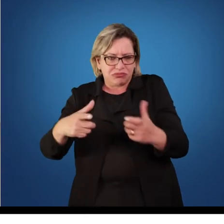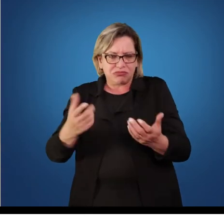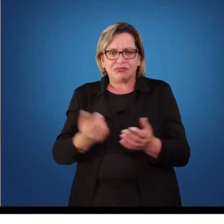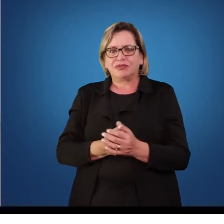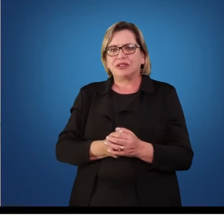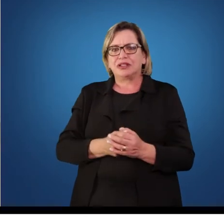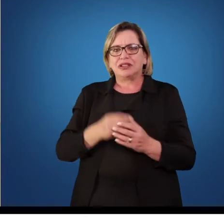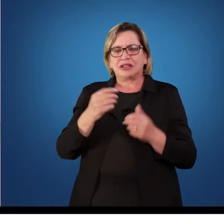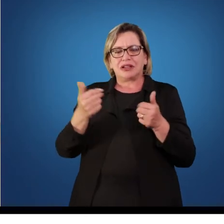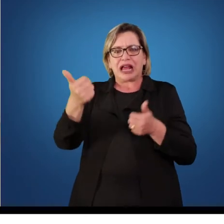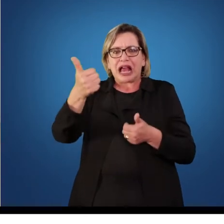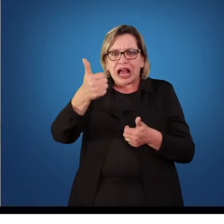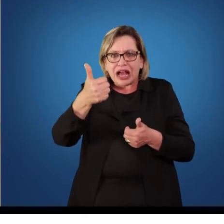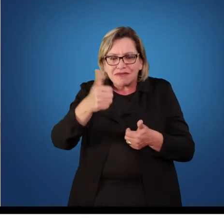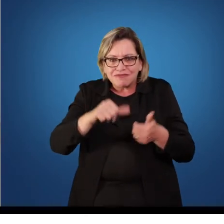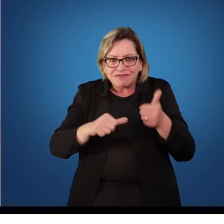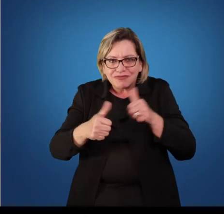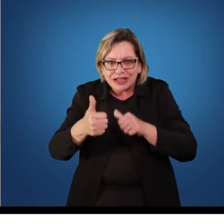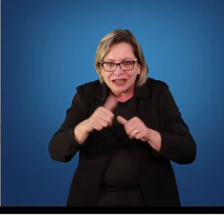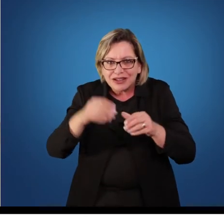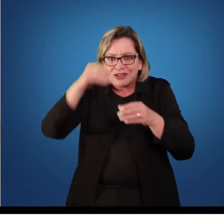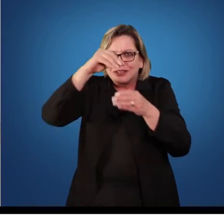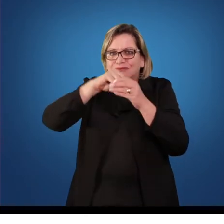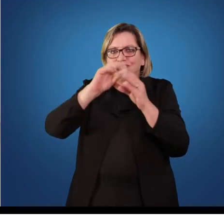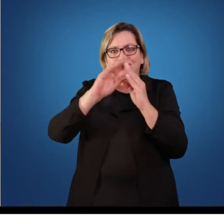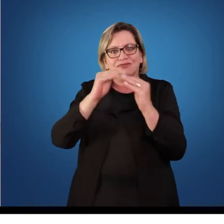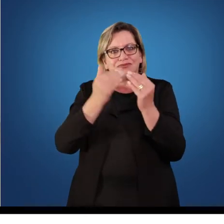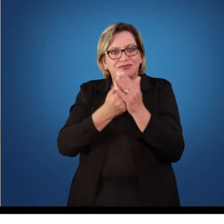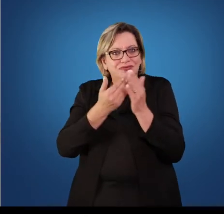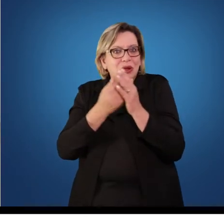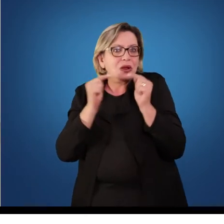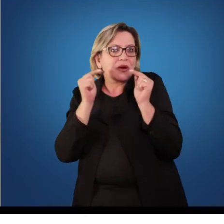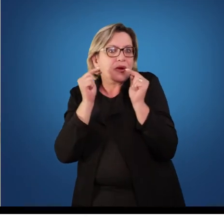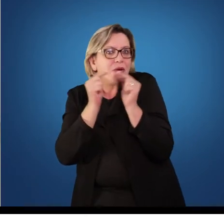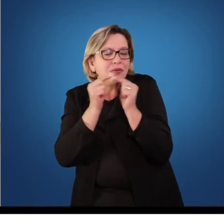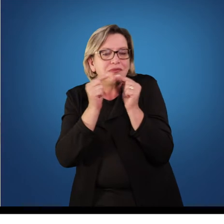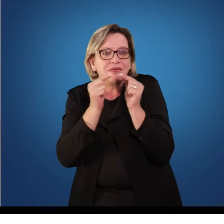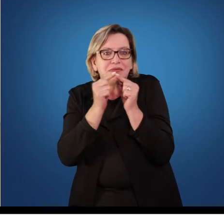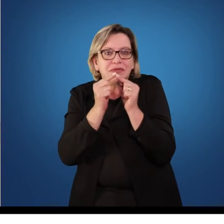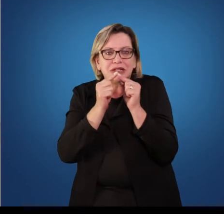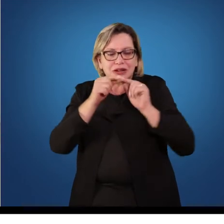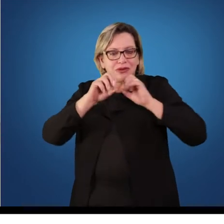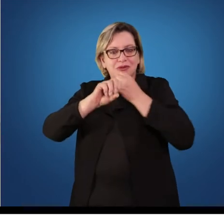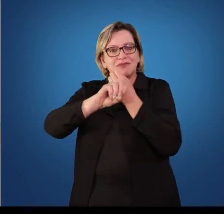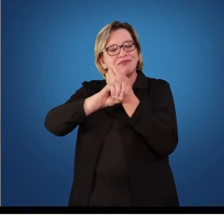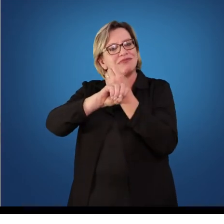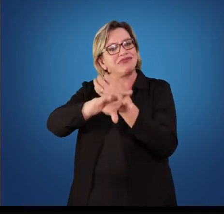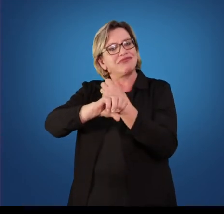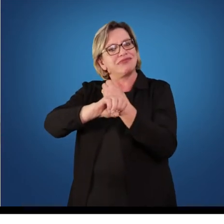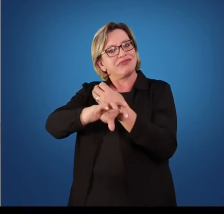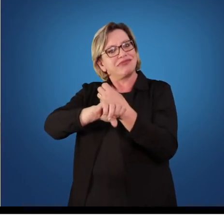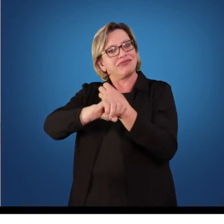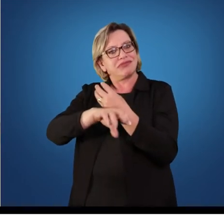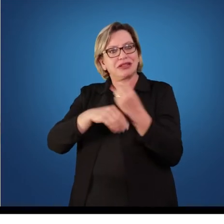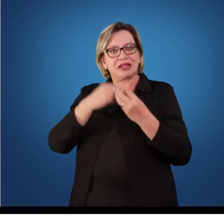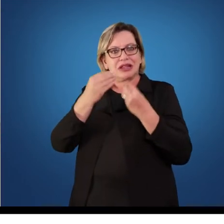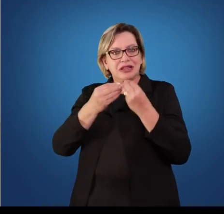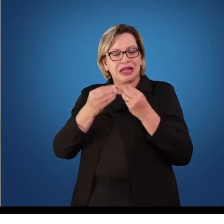A avaliação no contexto escolar está relacionada com o processo de ensino-aprendizagem. Ela é uma ferramenta